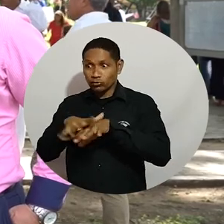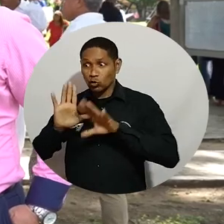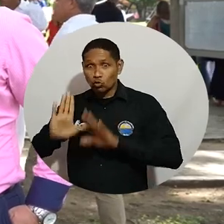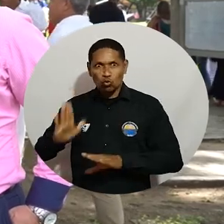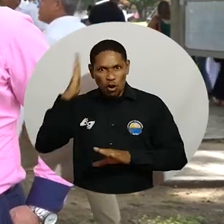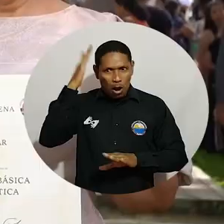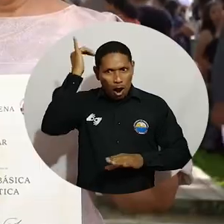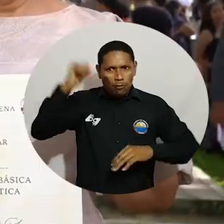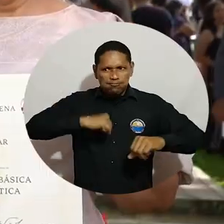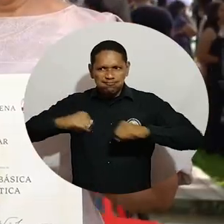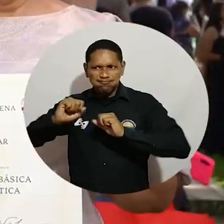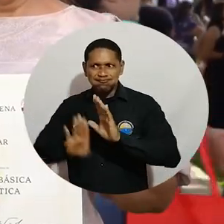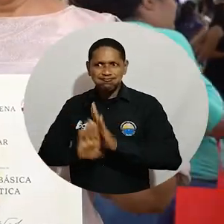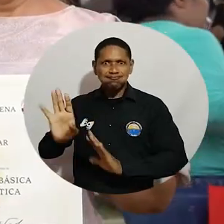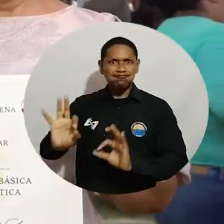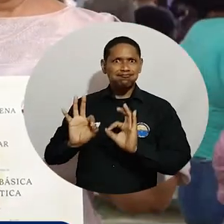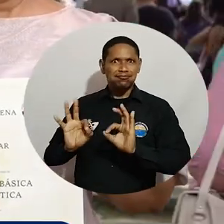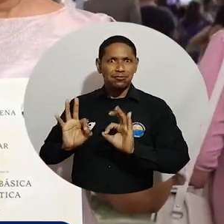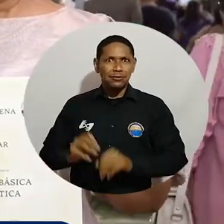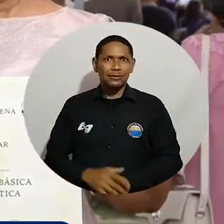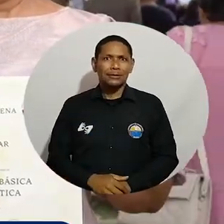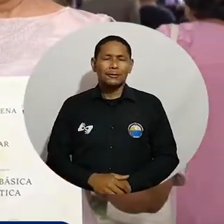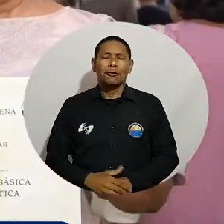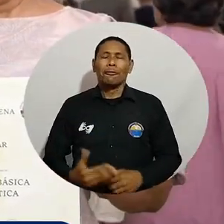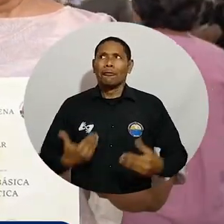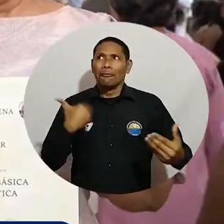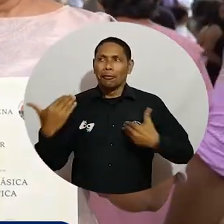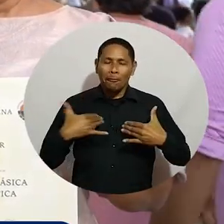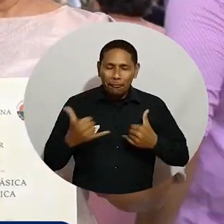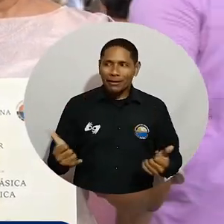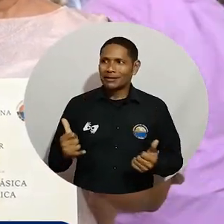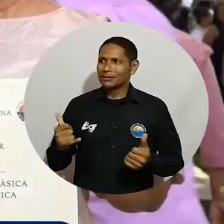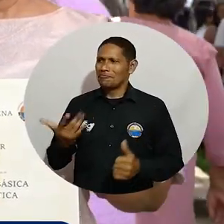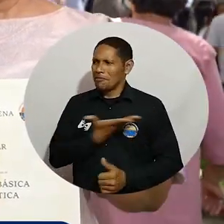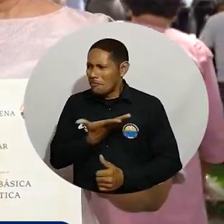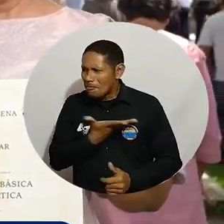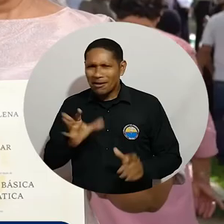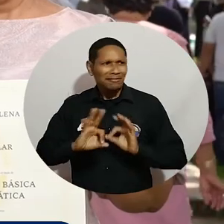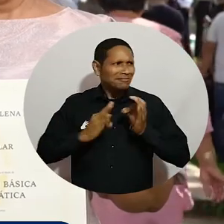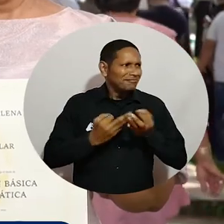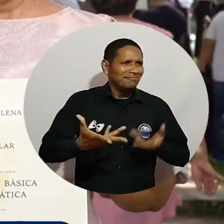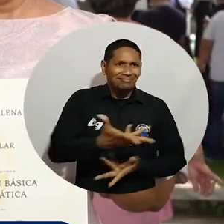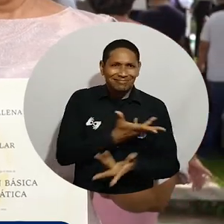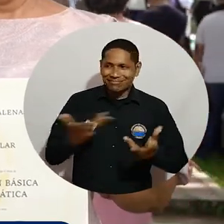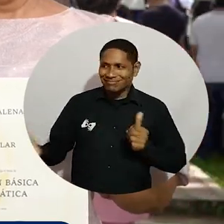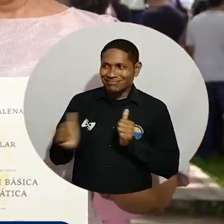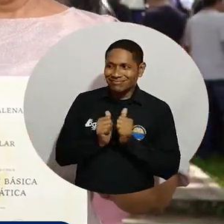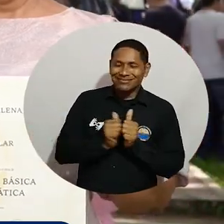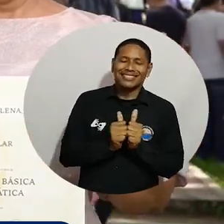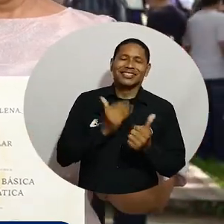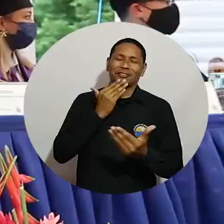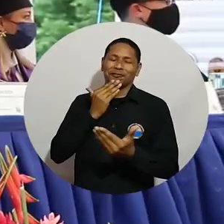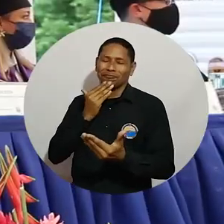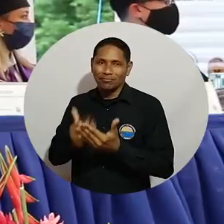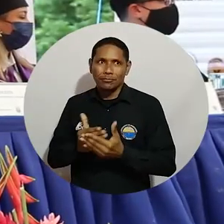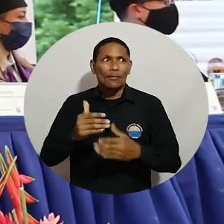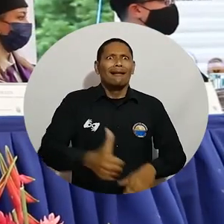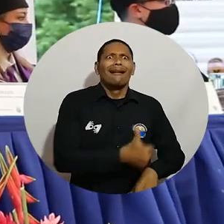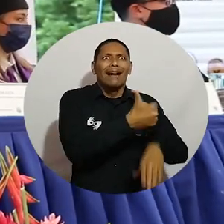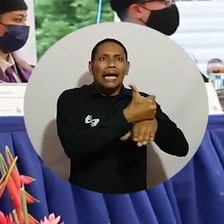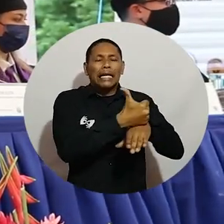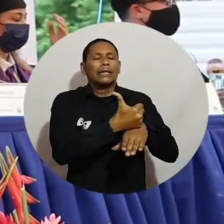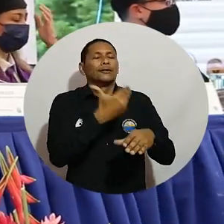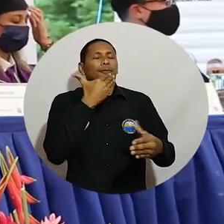desempeño académico. Mucha felicidad de estar con mi mamá, de estar con mi familia. Les agradezco a ellos que me hayan acompañado durante este momento. Al